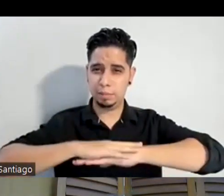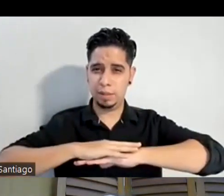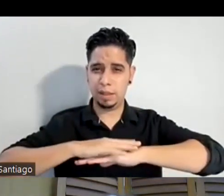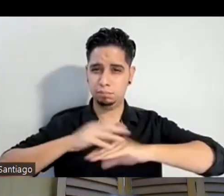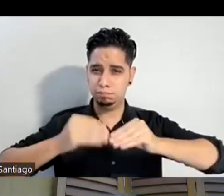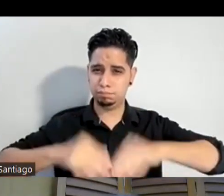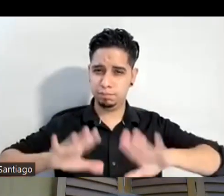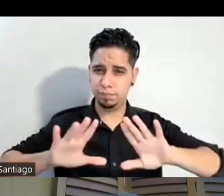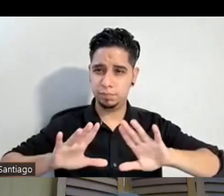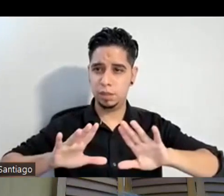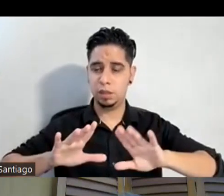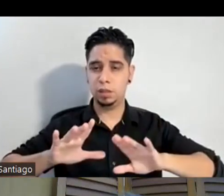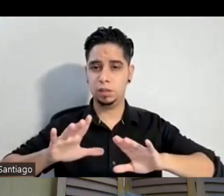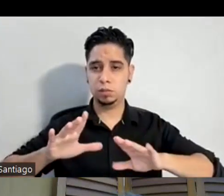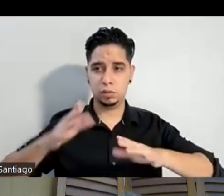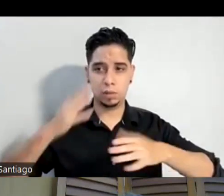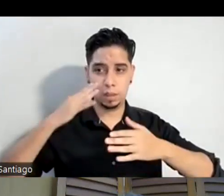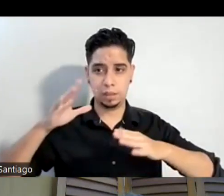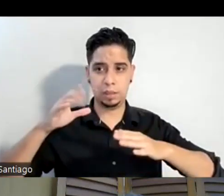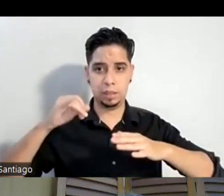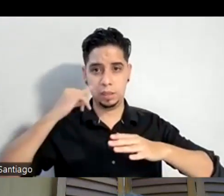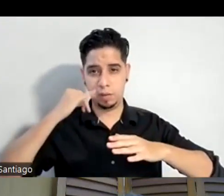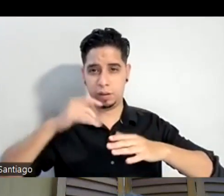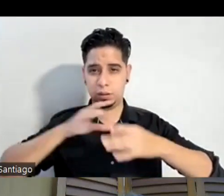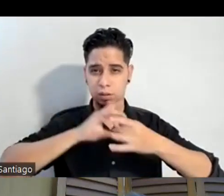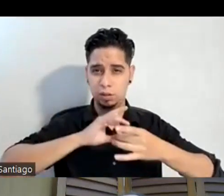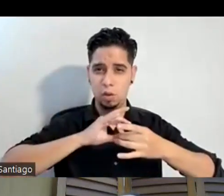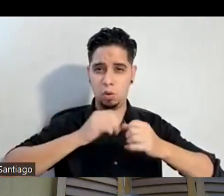no sabría decirte si a raíz de la pandemia se revalorizó